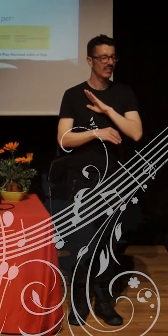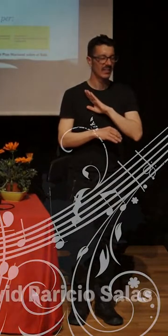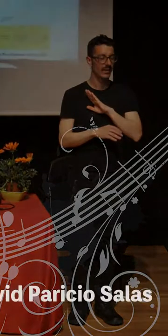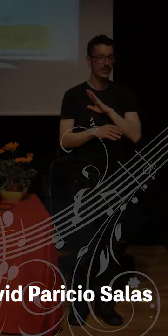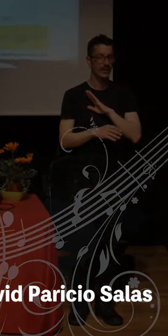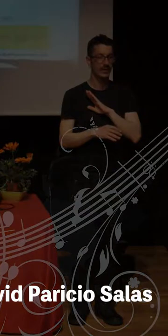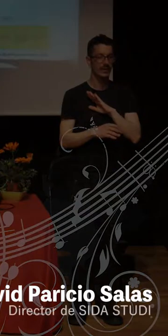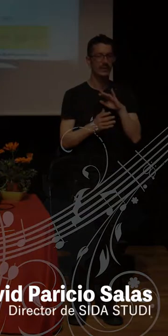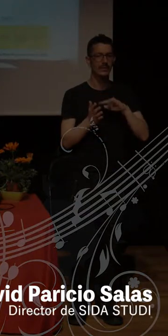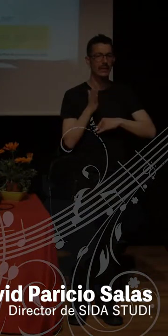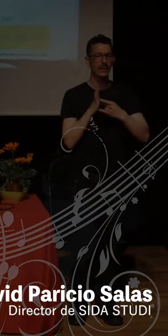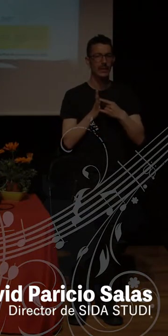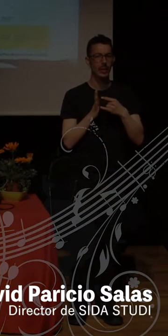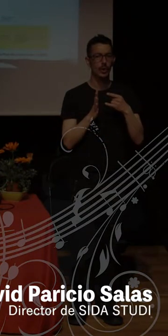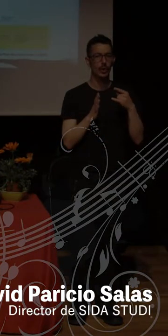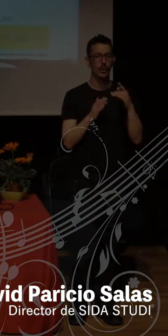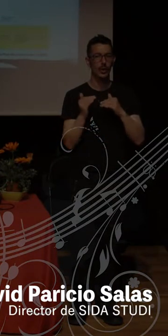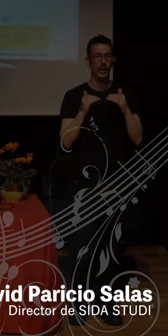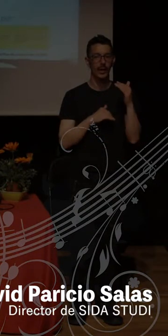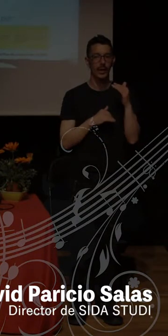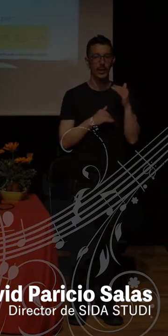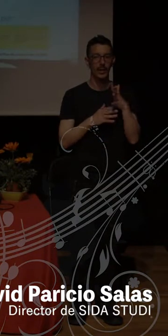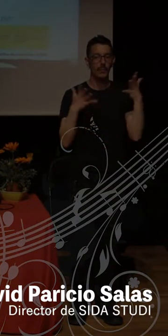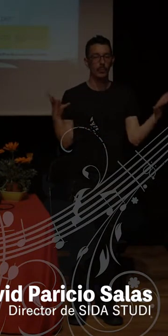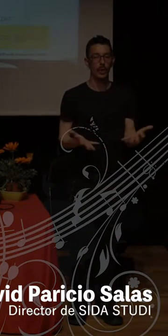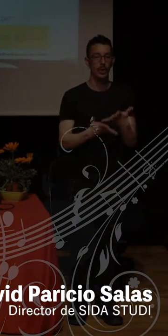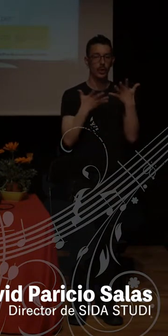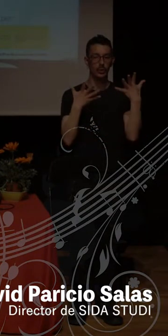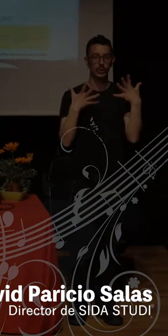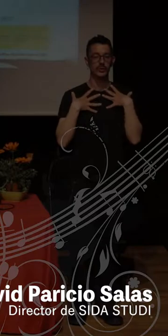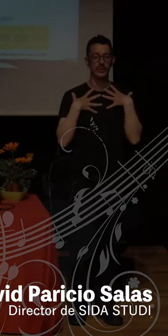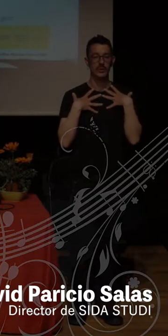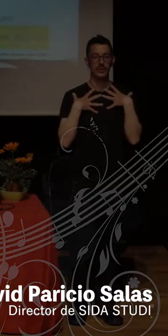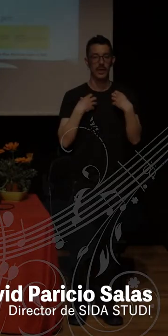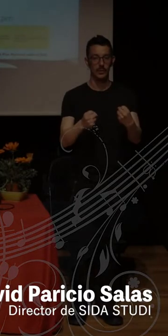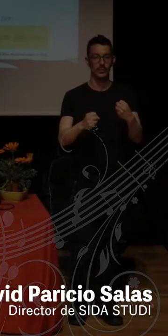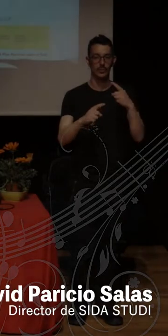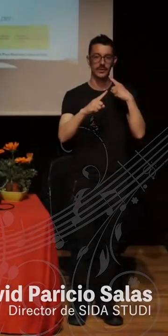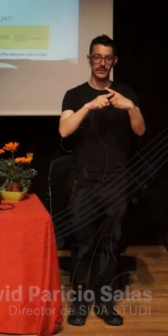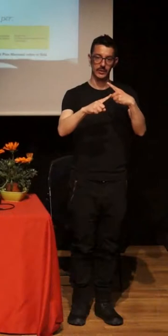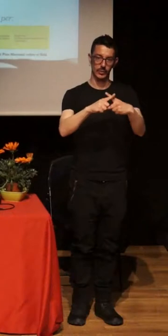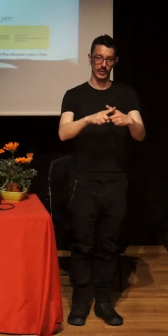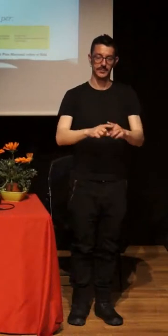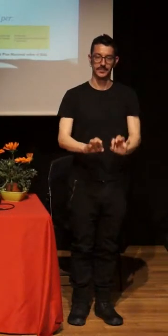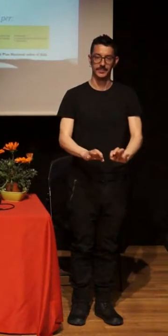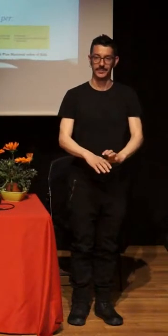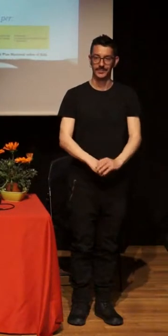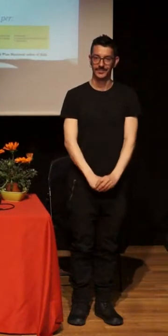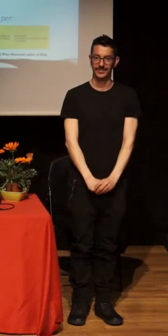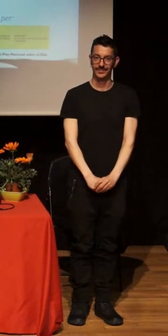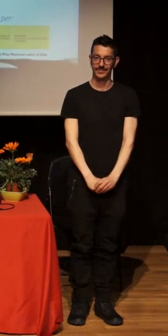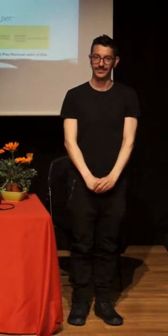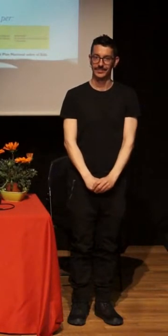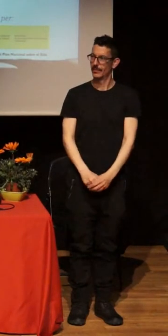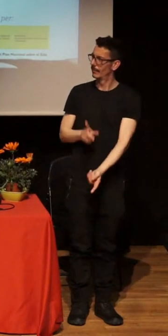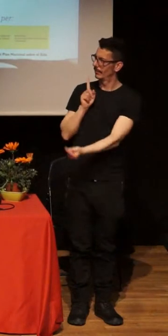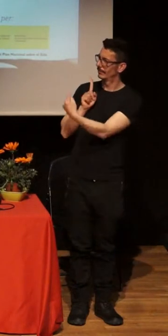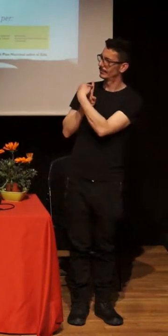Técnico en... Promoción de la... Promoción de la salud. Sexual. Sexual. Eso quería que me... Lo habéis cogido conmigo. Que me